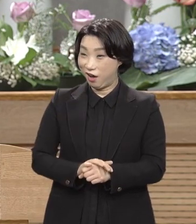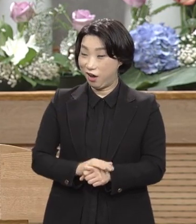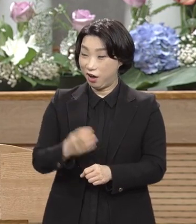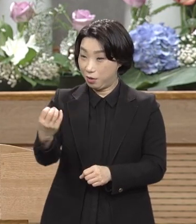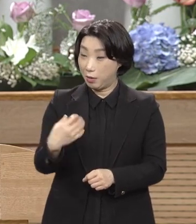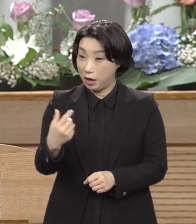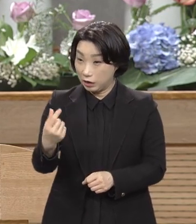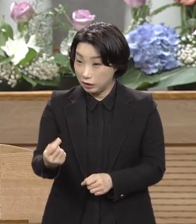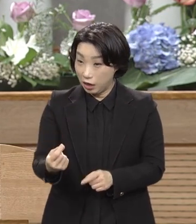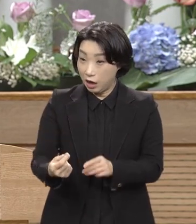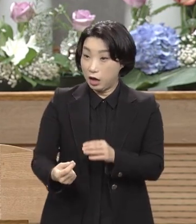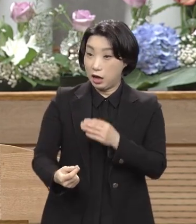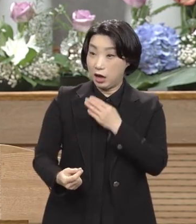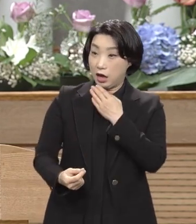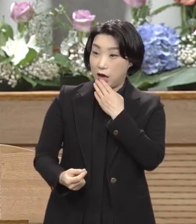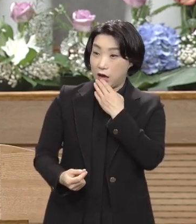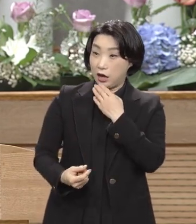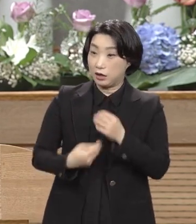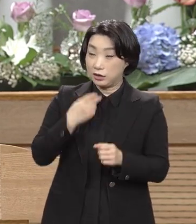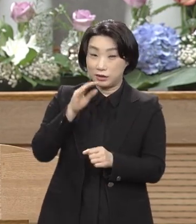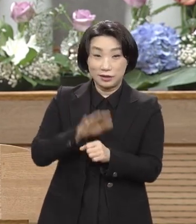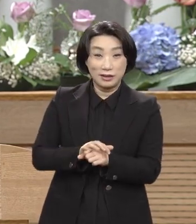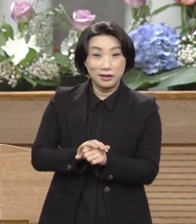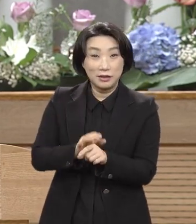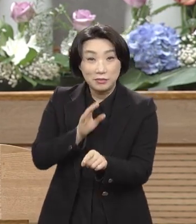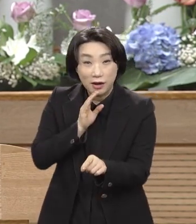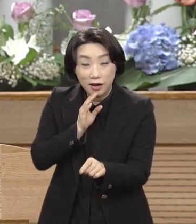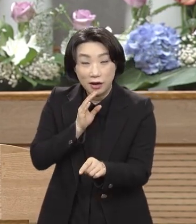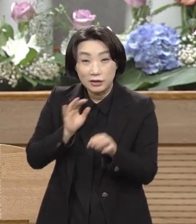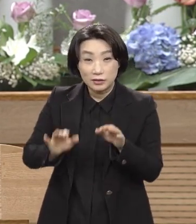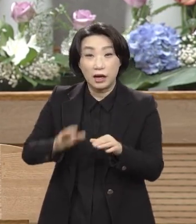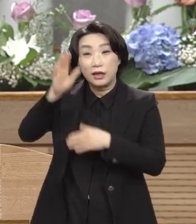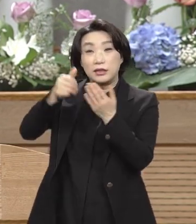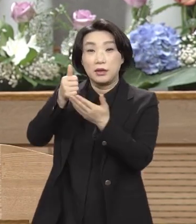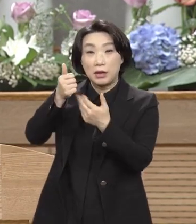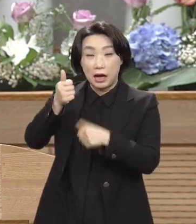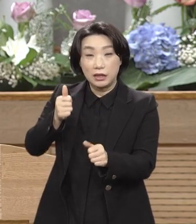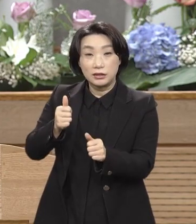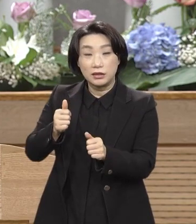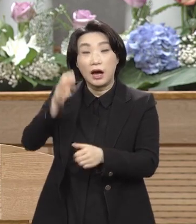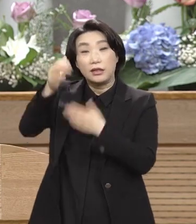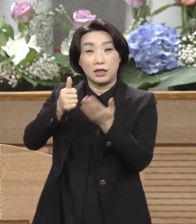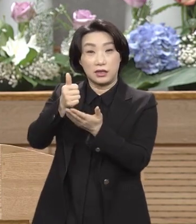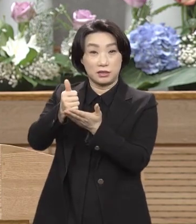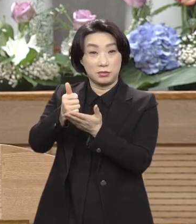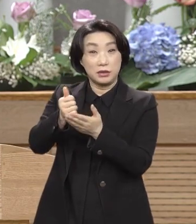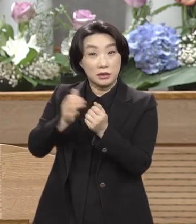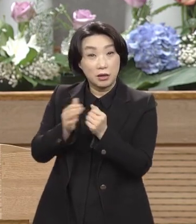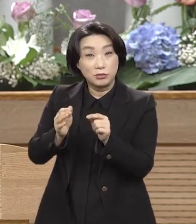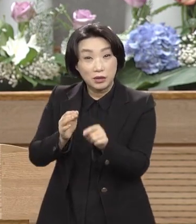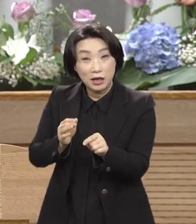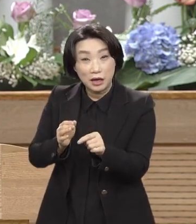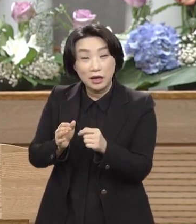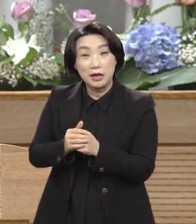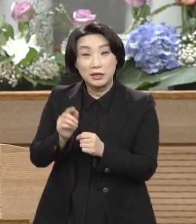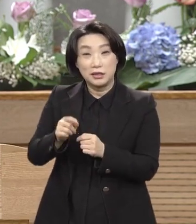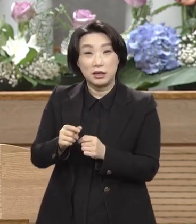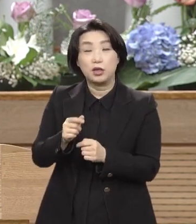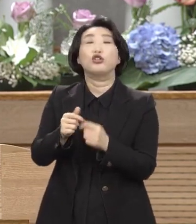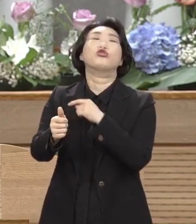이 말에 하나님의 아들 하나님이라는데 이것은 죽여야 된다.